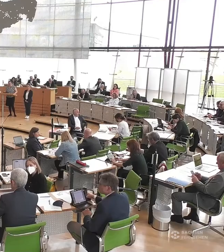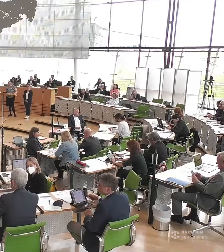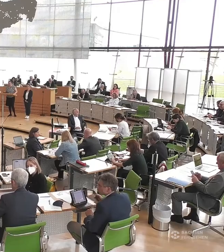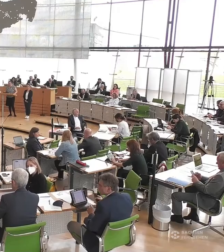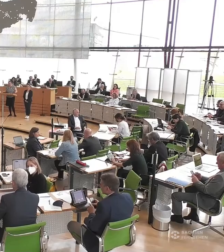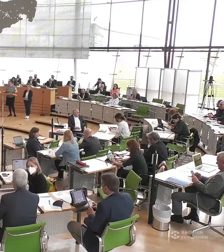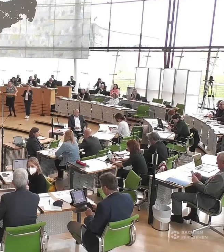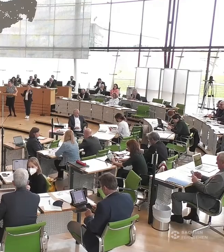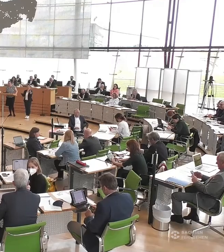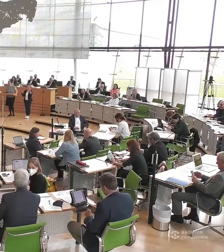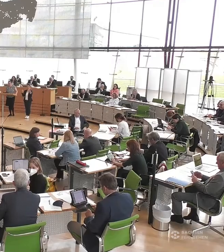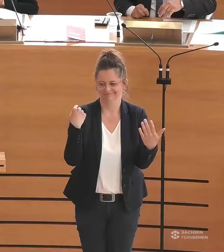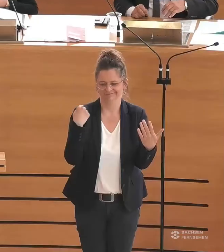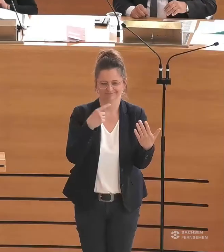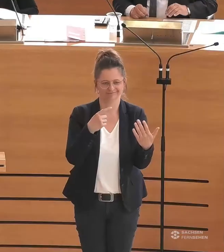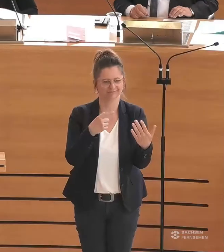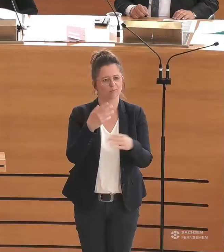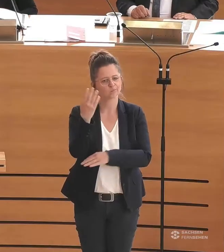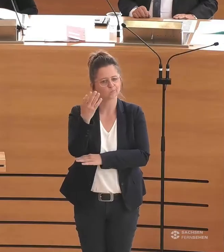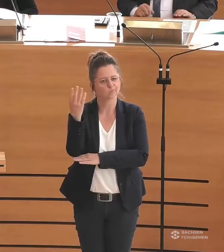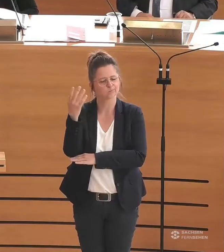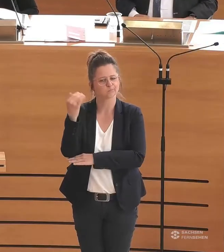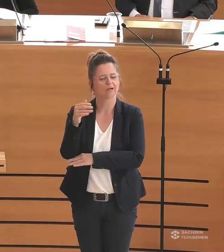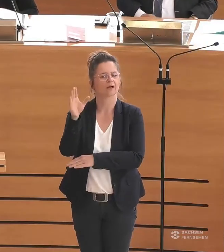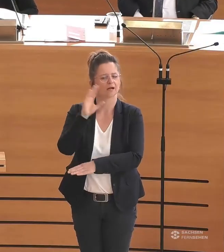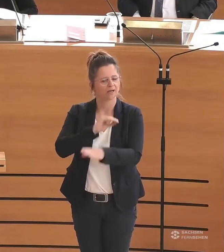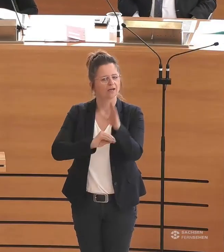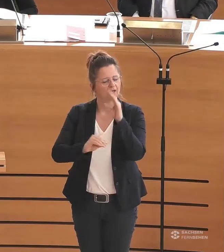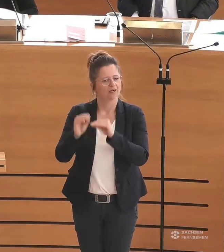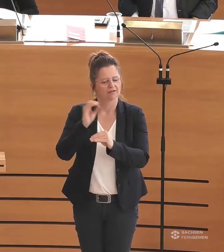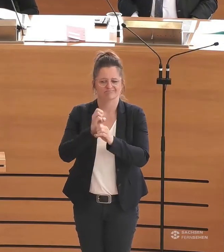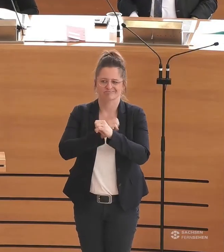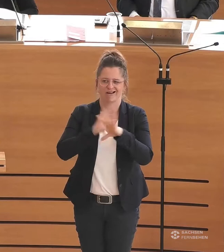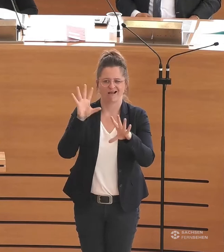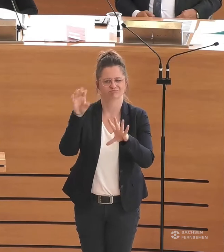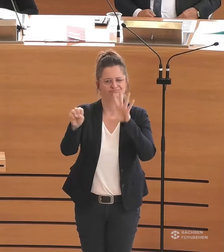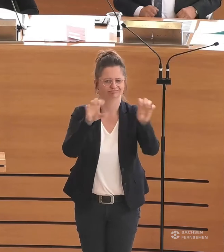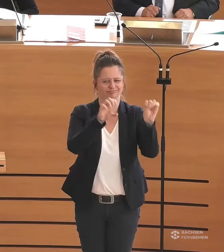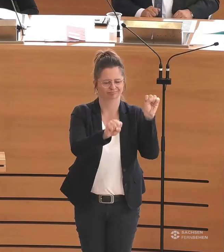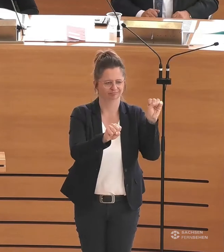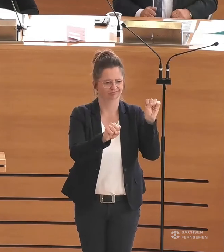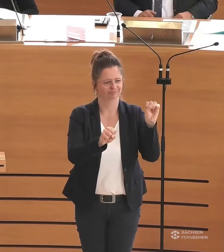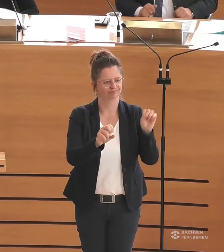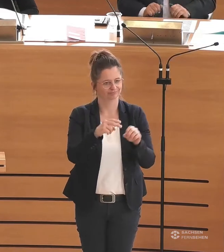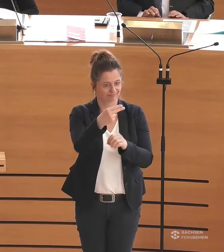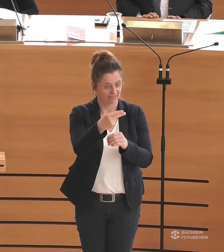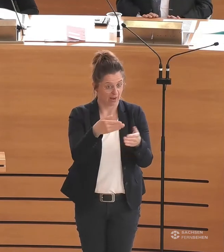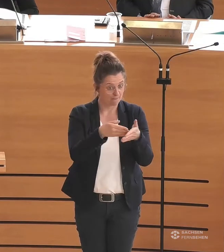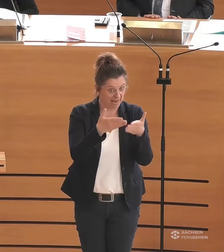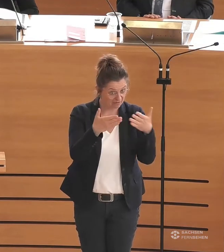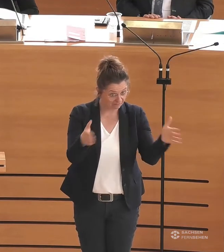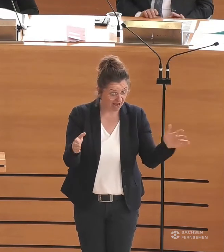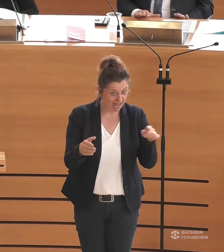Ja, wir haben es in den eben folgenden Beiträgen nochmal ganz deutlich gehört. Barrierefreiheit ist ein